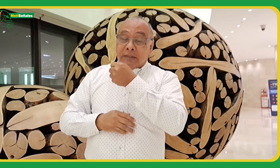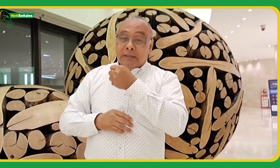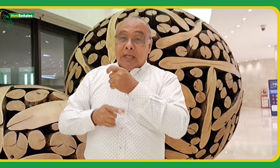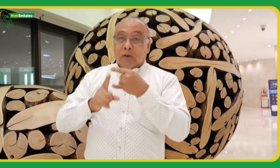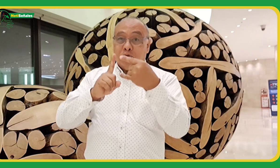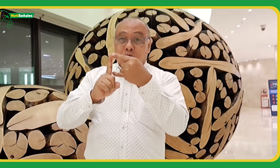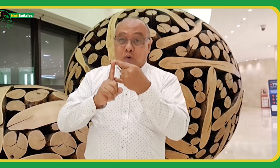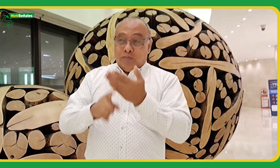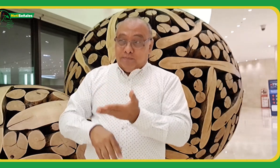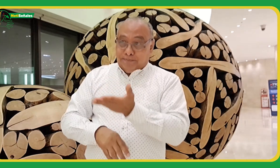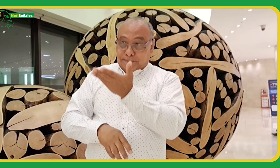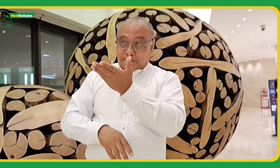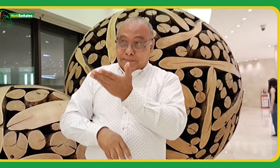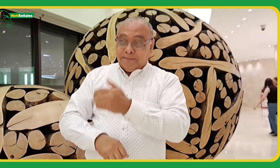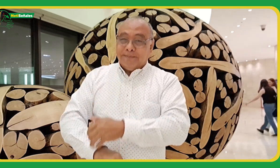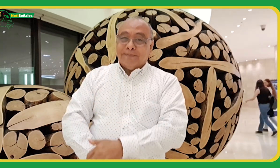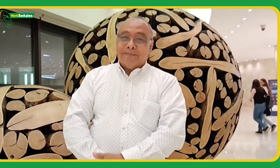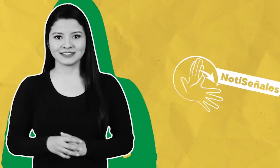mencionados. Continuemos con esta entrevista.